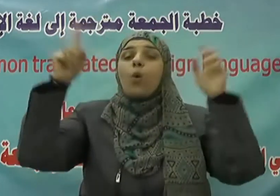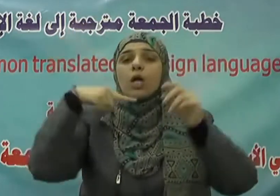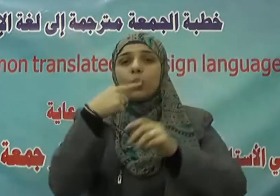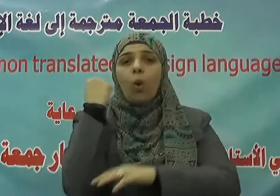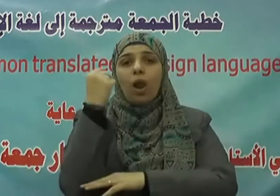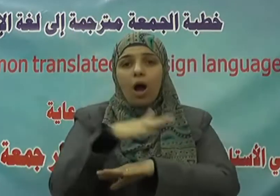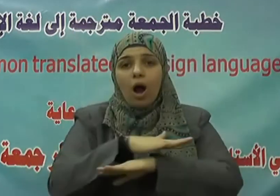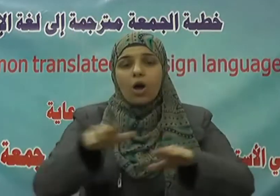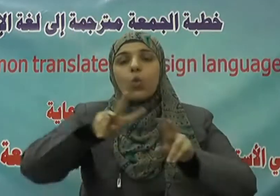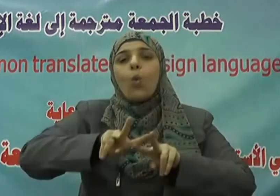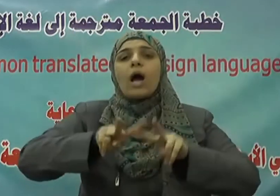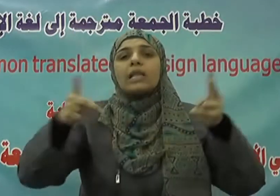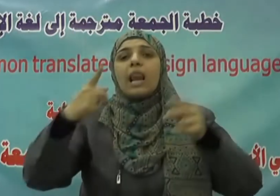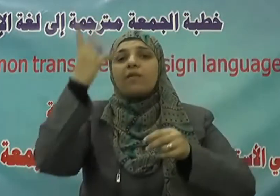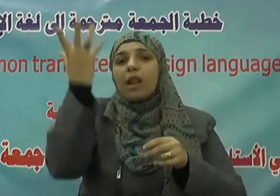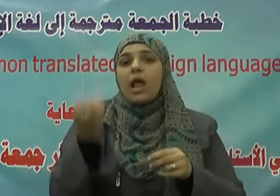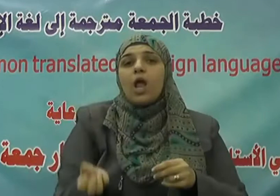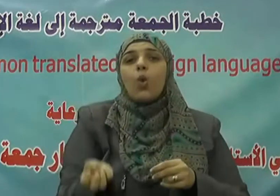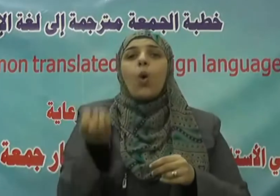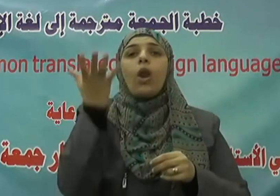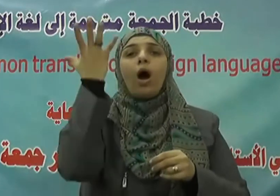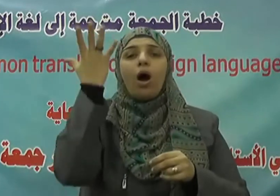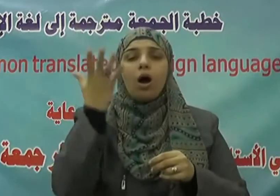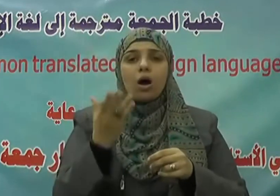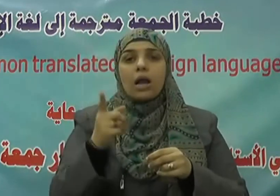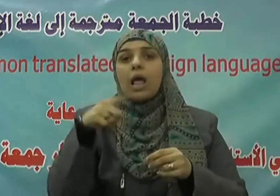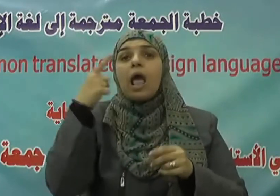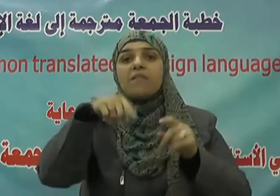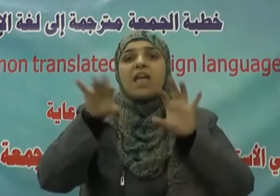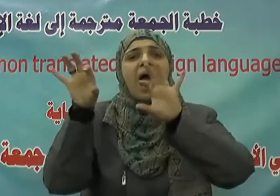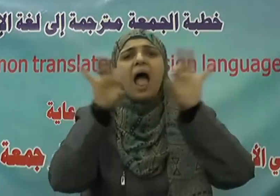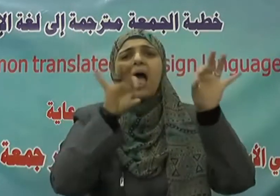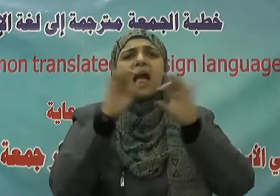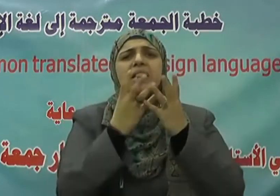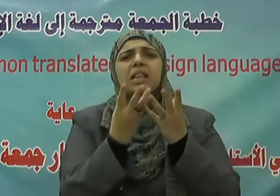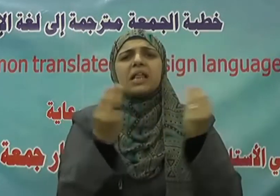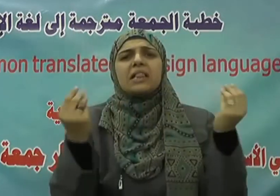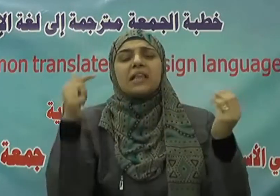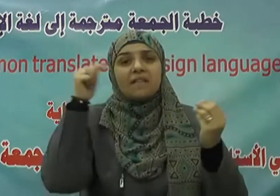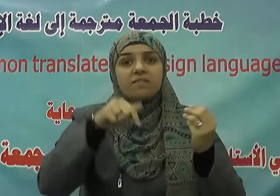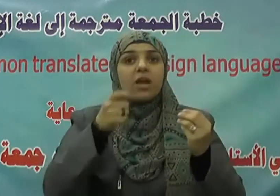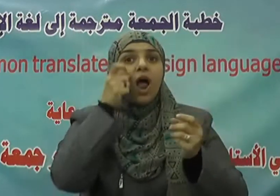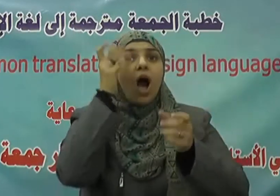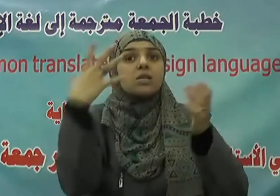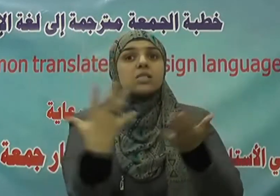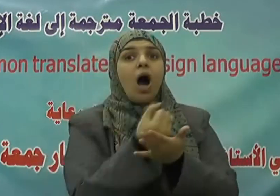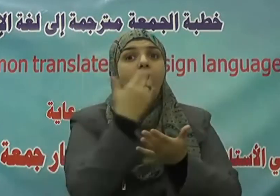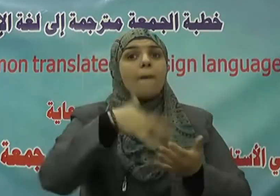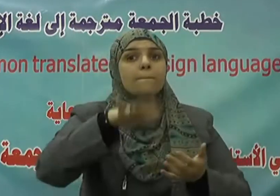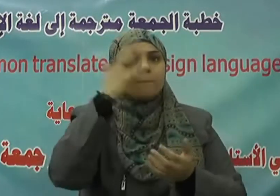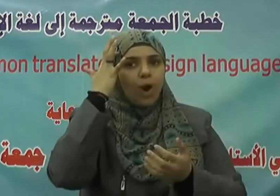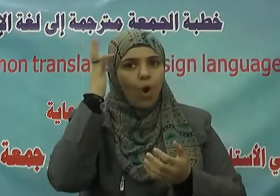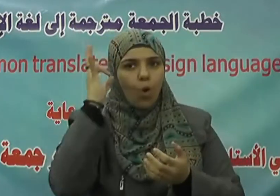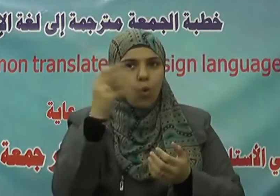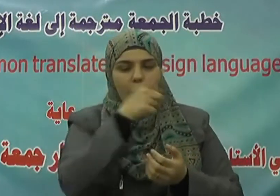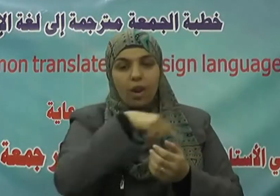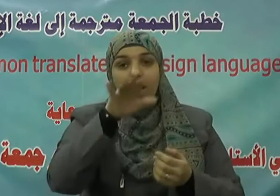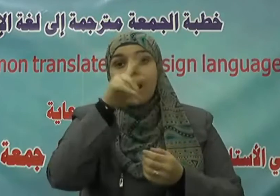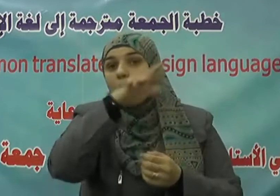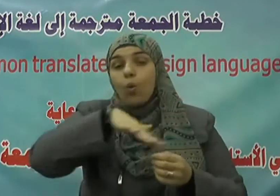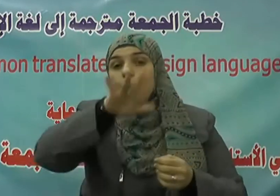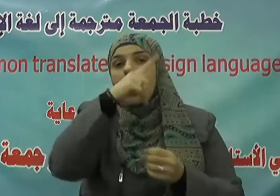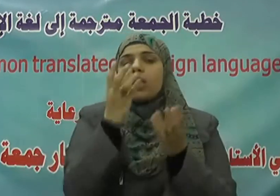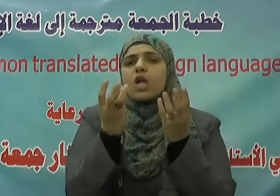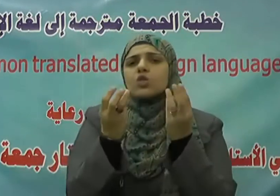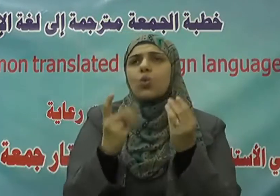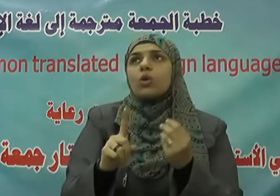واختلاف الليل والنهار لآيات لأولي الألباب الذين يذكرون الله